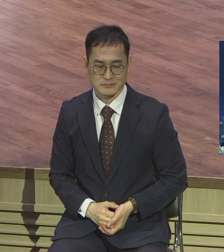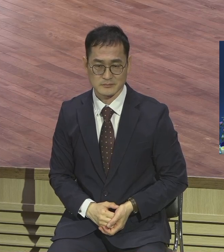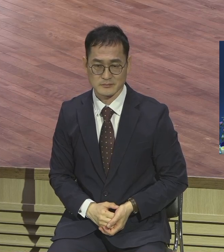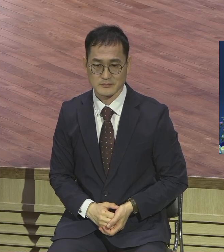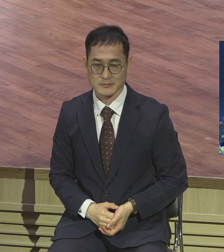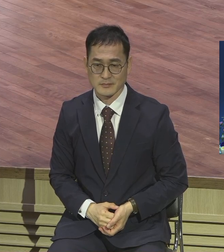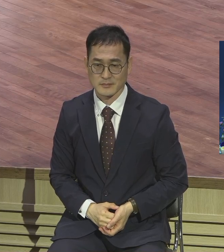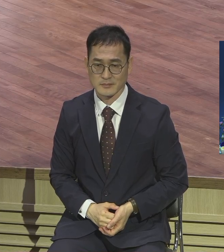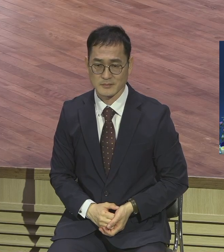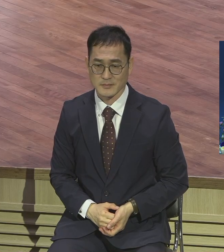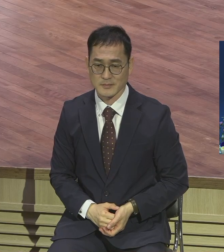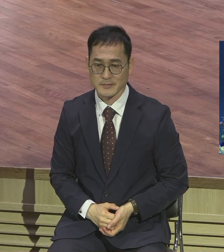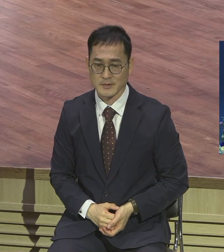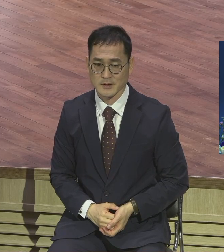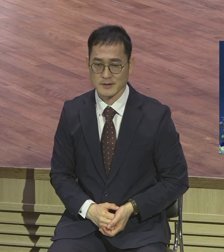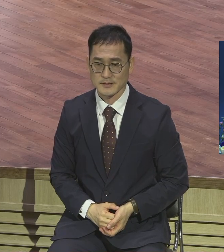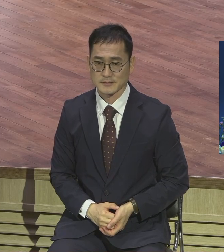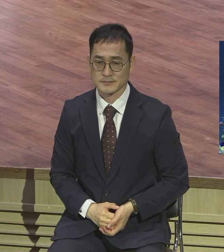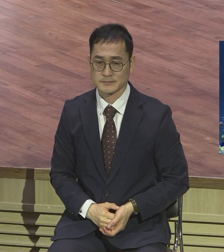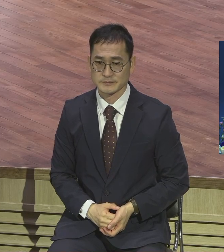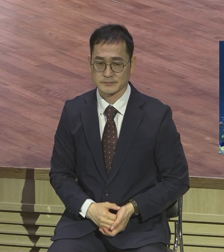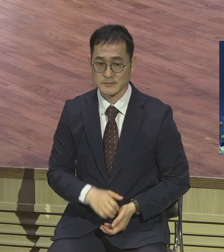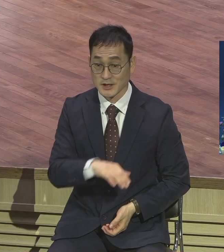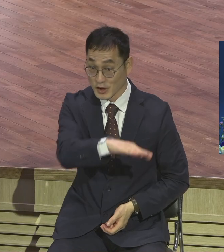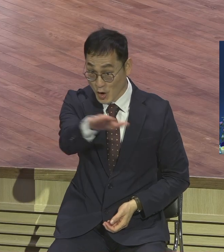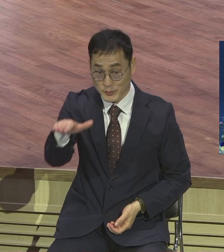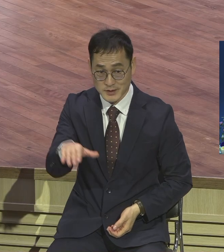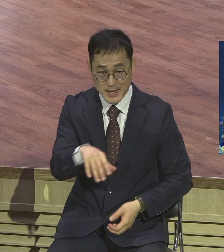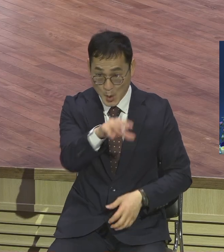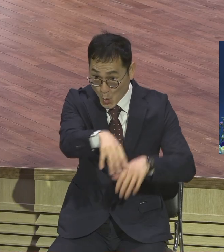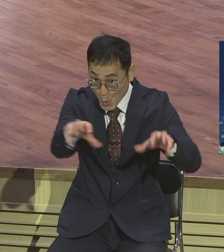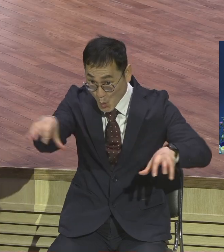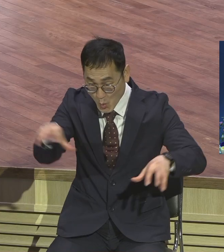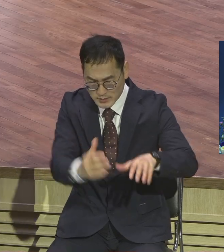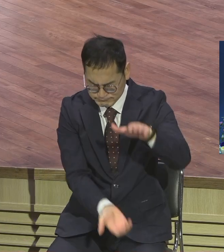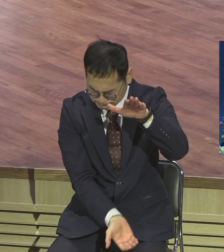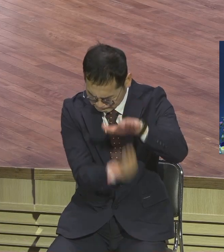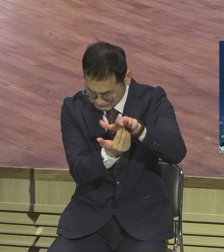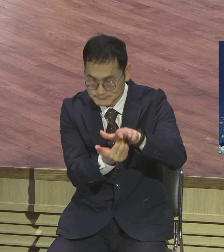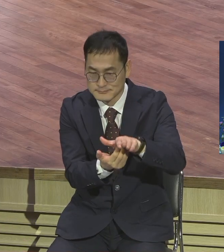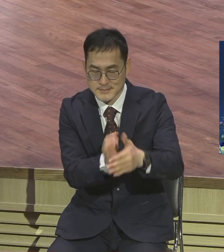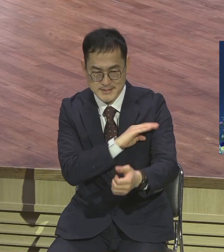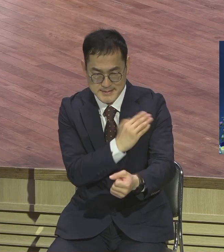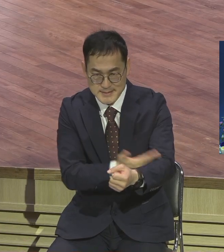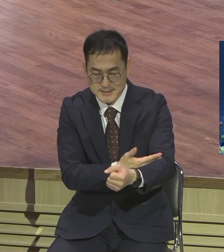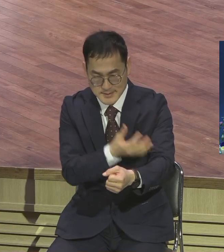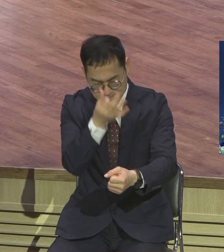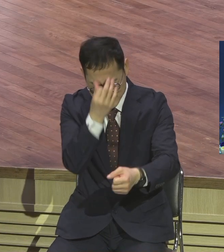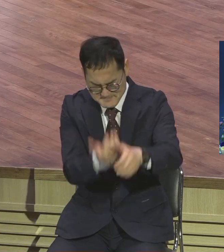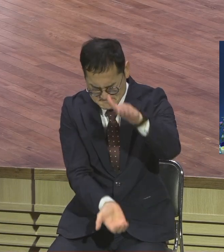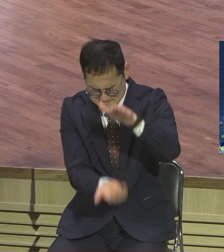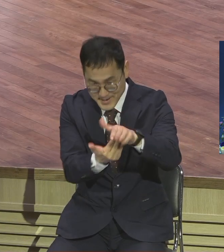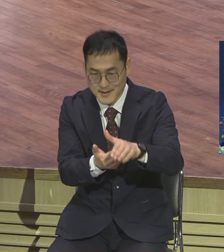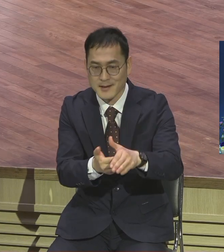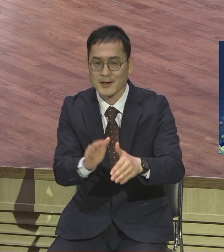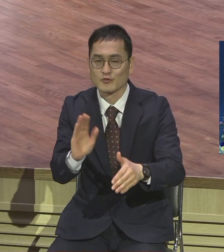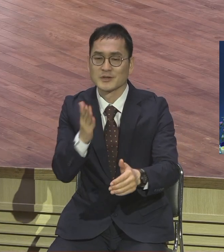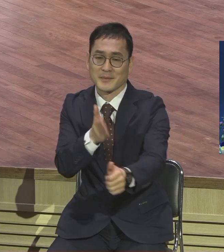각 분야에 썸이 되길 바랍니다 썸이 되세요 최고 되세요 왜? 뭔데 못 될 거예요